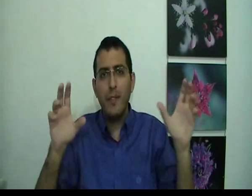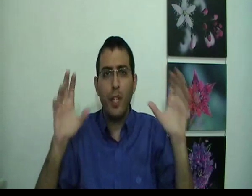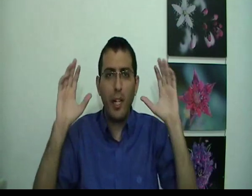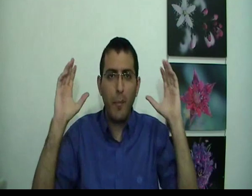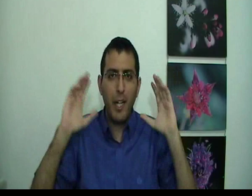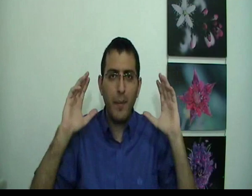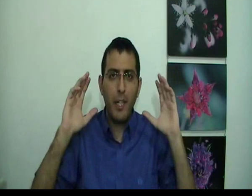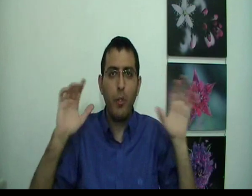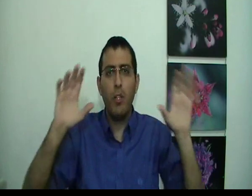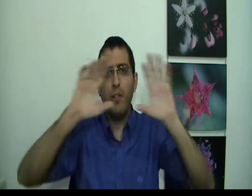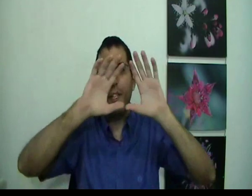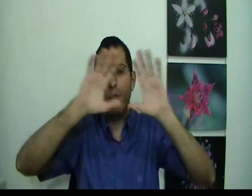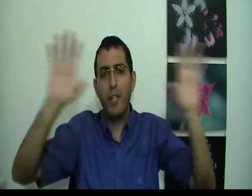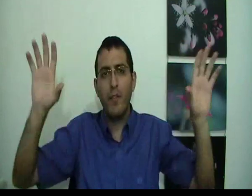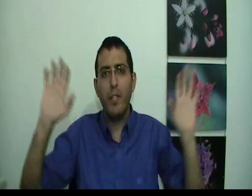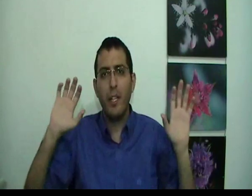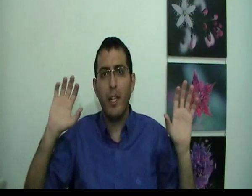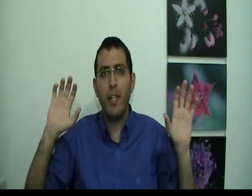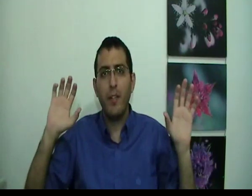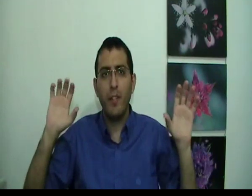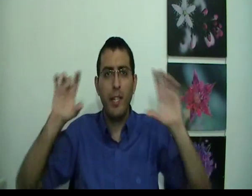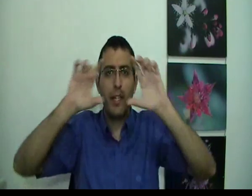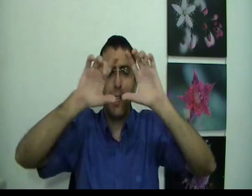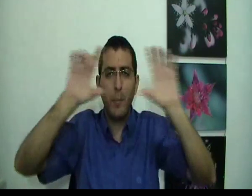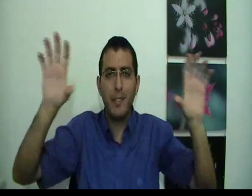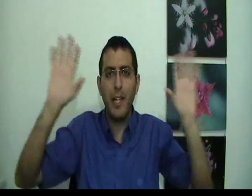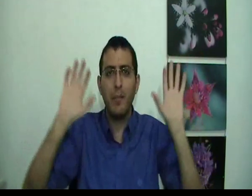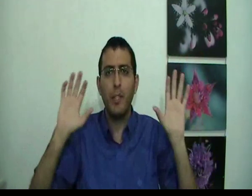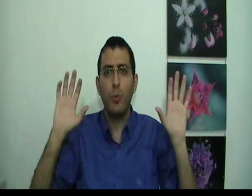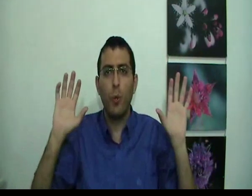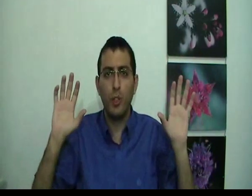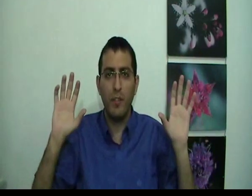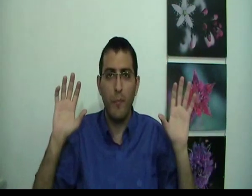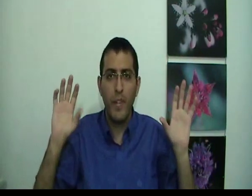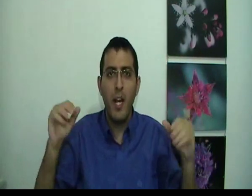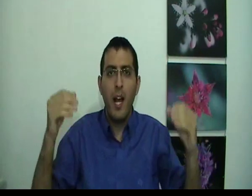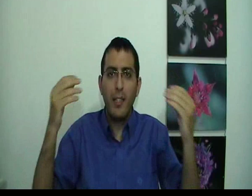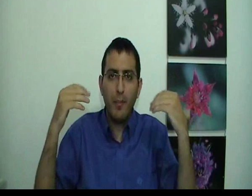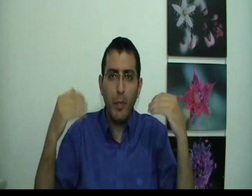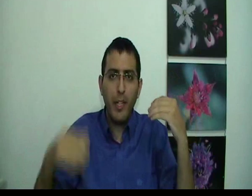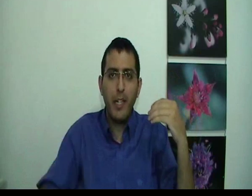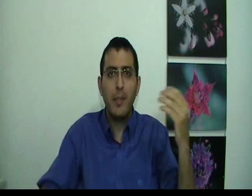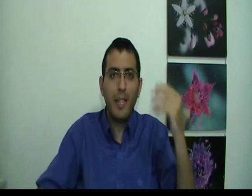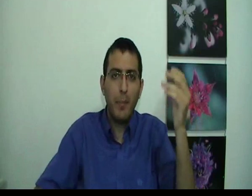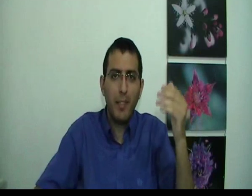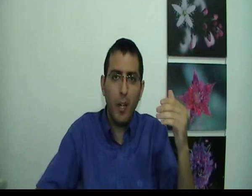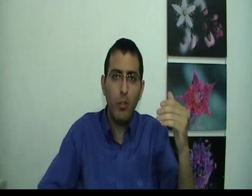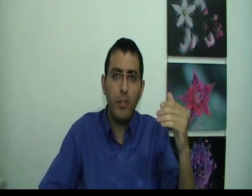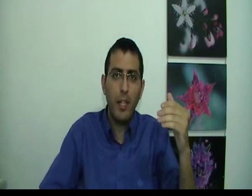אפשר לחבר לאדם אלקטרונות ולהקרין על מסך את מה שהוא חושב, עכשיו בוא נניח שהמדע יתפתח עוד יותר